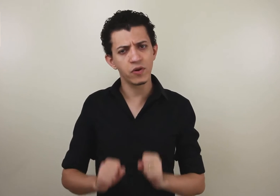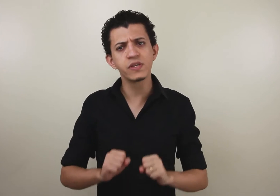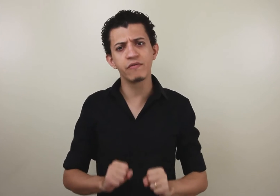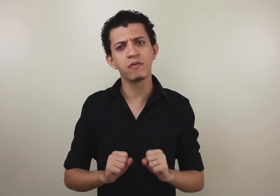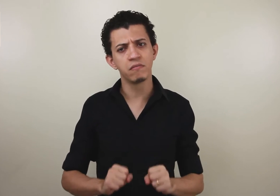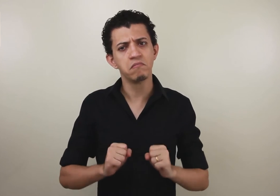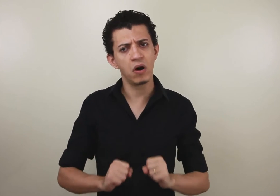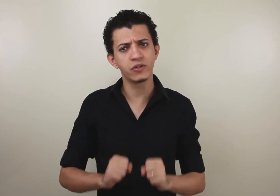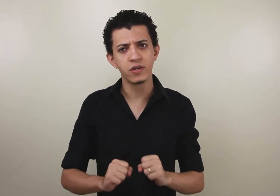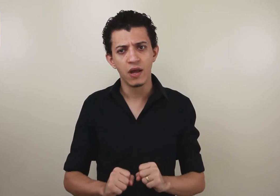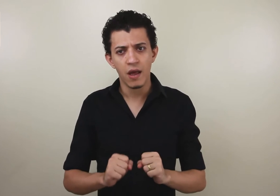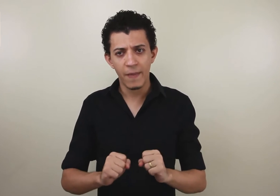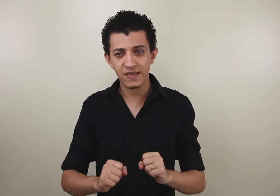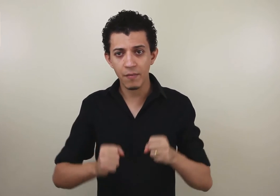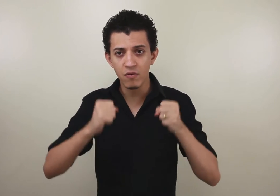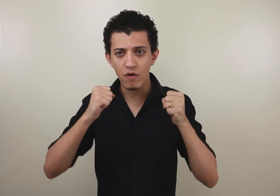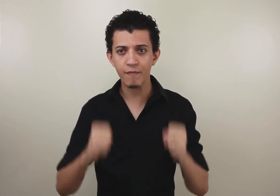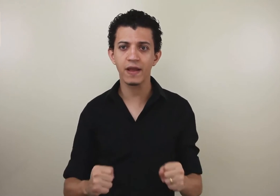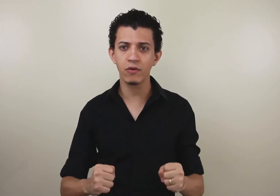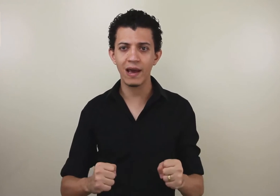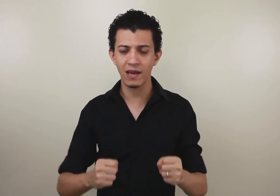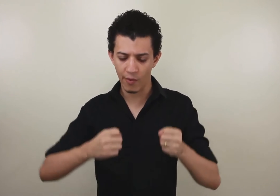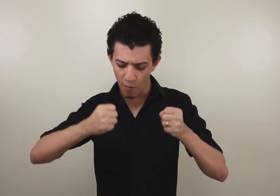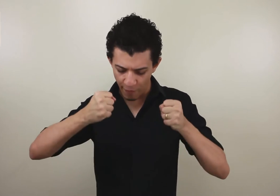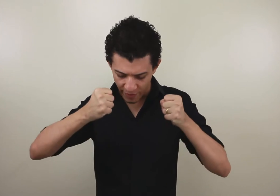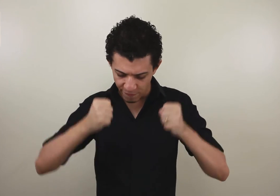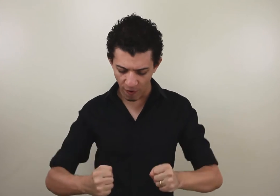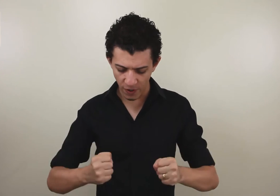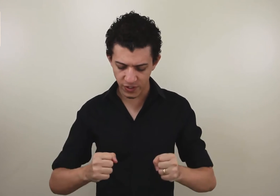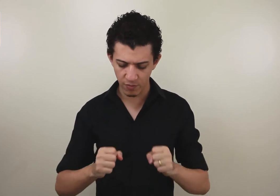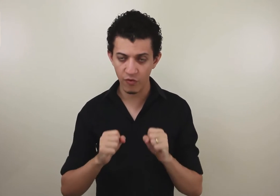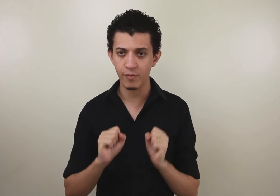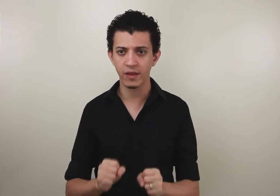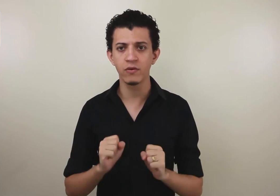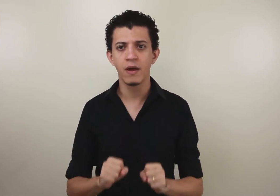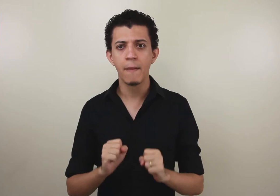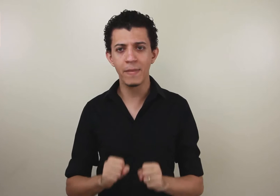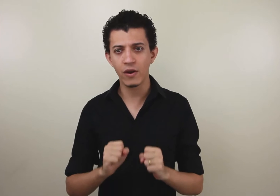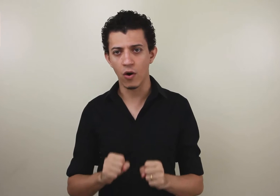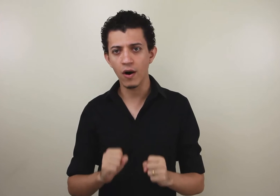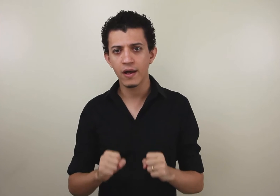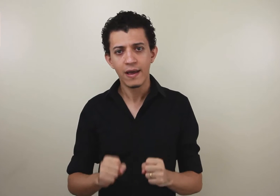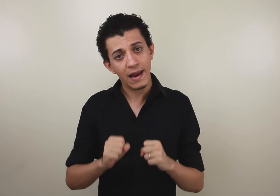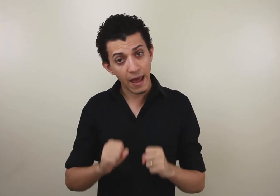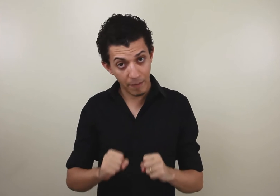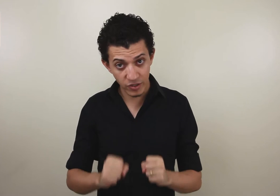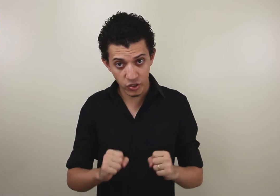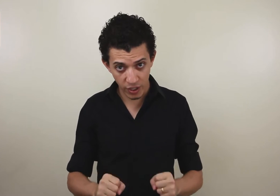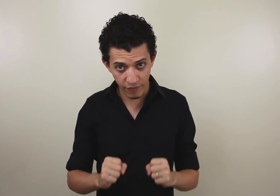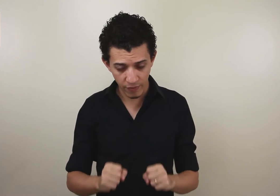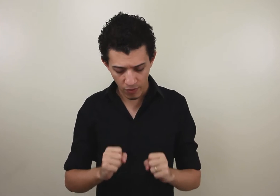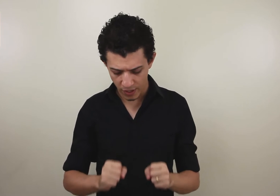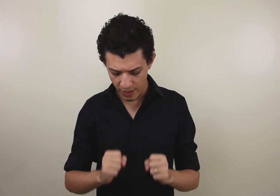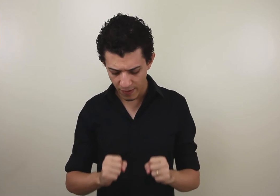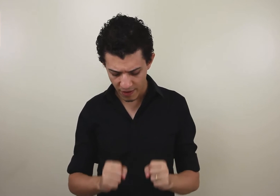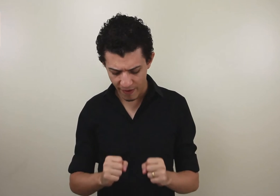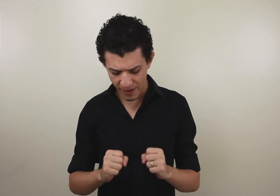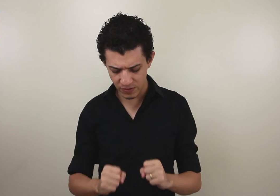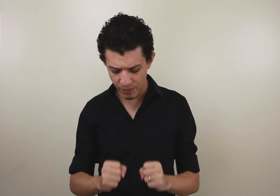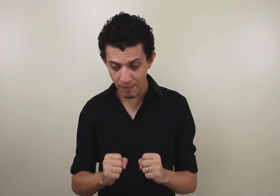possível, pode. Percebe que o movimento, ele não é um movimento forte, é um movimento menor, ele é repetitivo, ok? Ele vai para cima e para